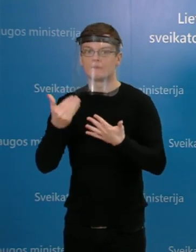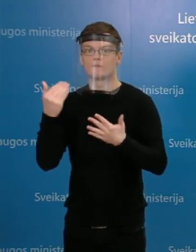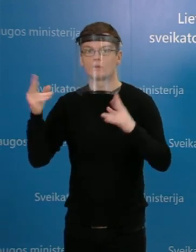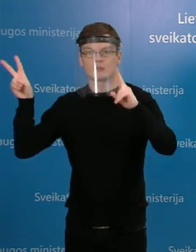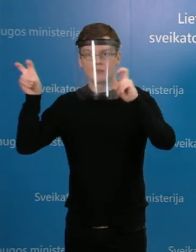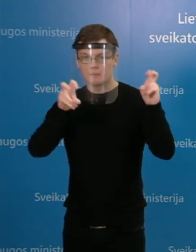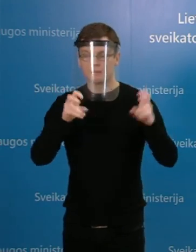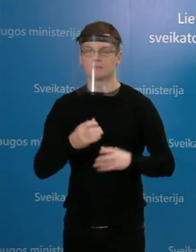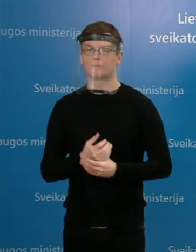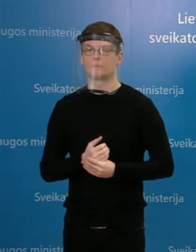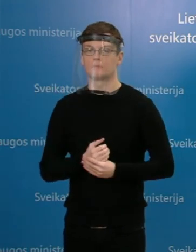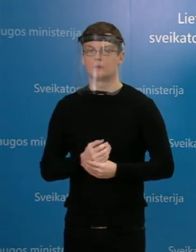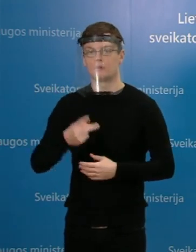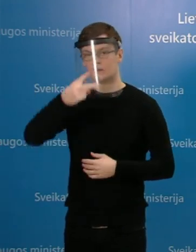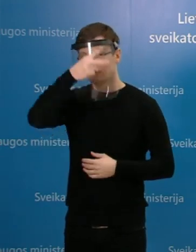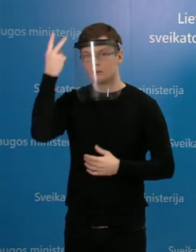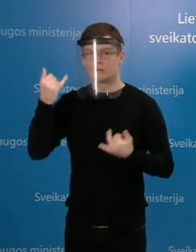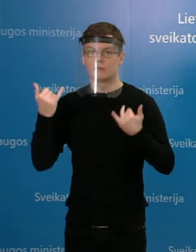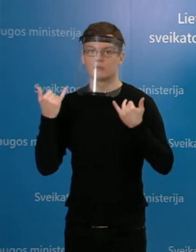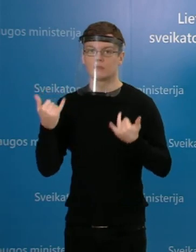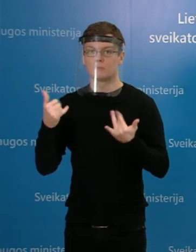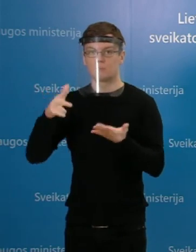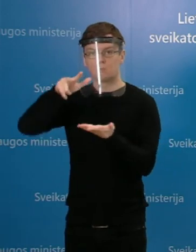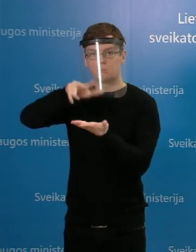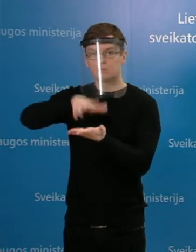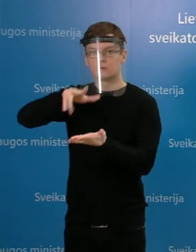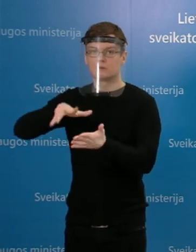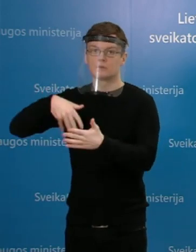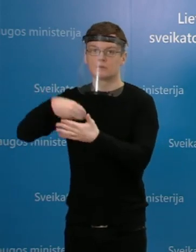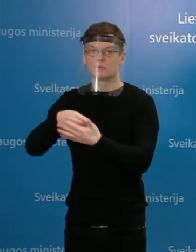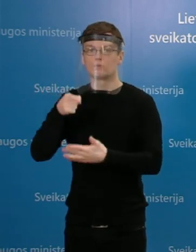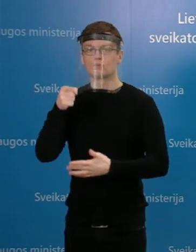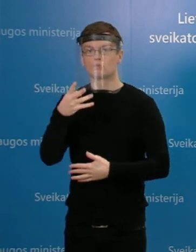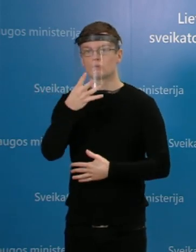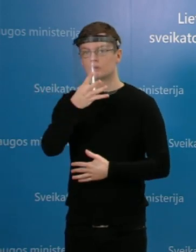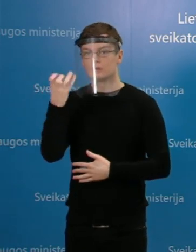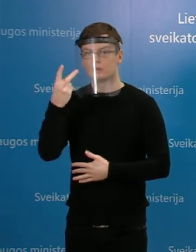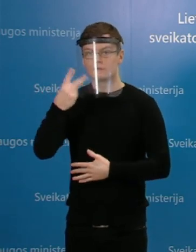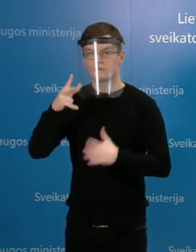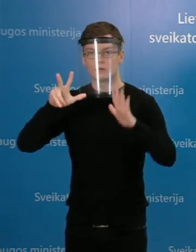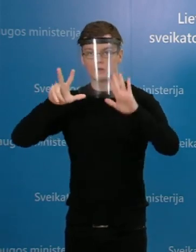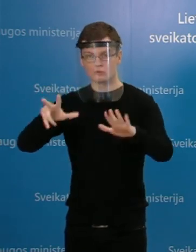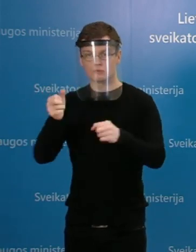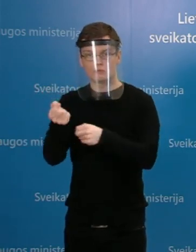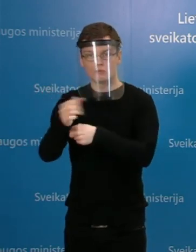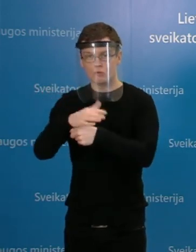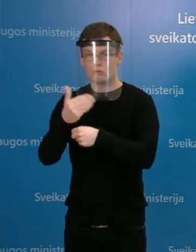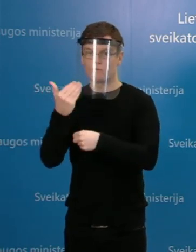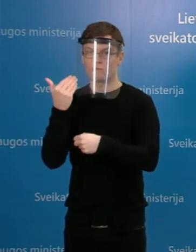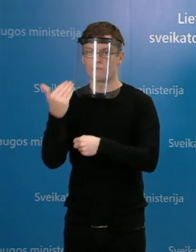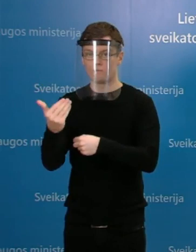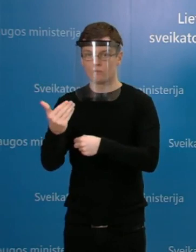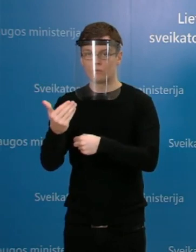temas. Tai Lietuvoje iki šiol yra patvirtinta 1428 COVID-19 infekcijos